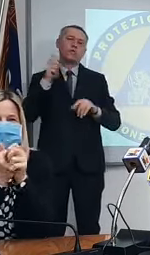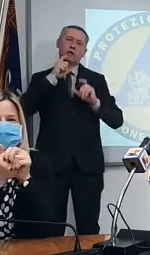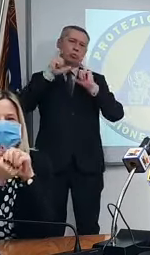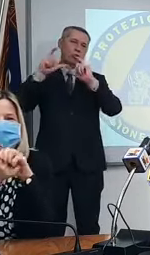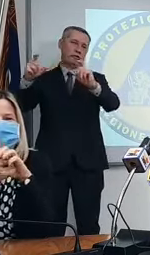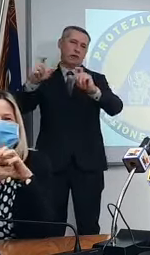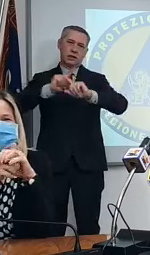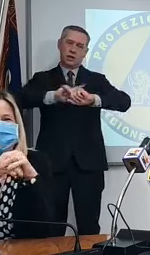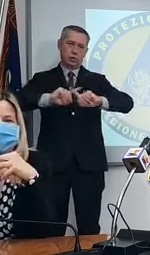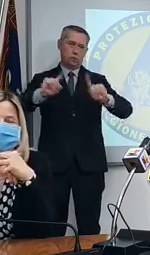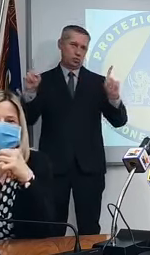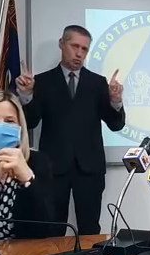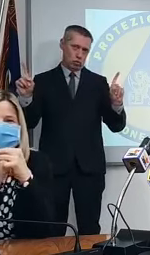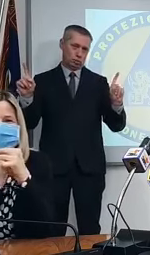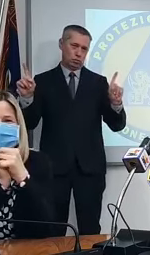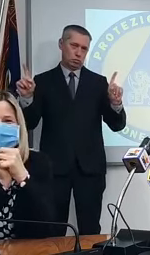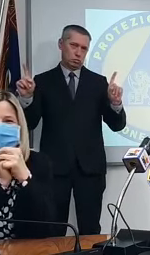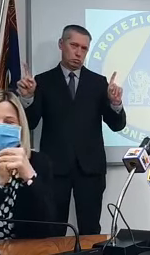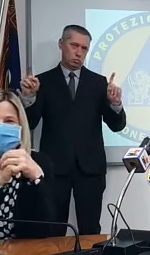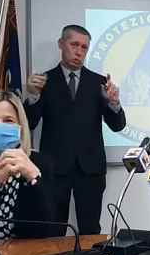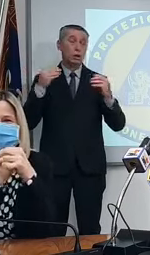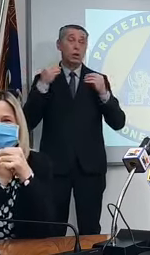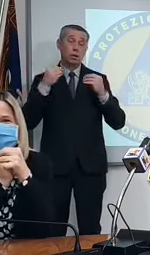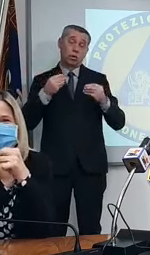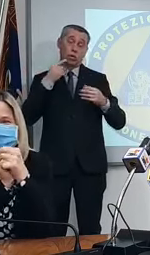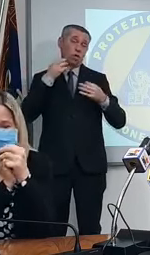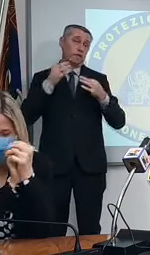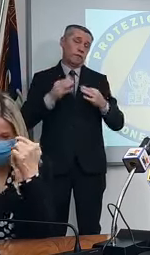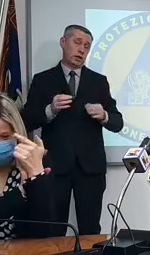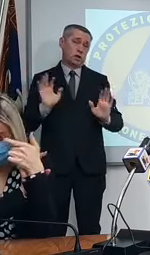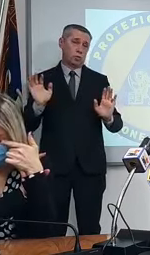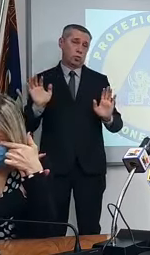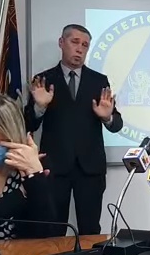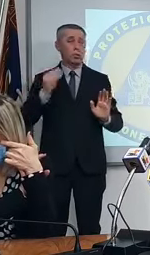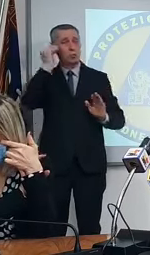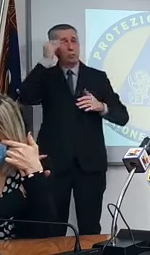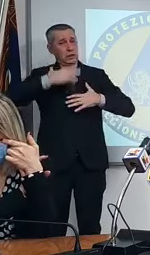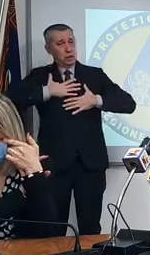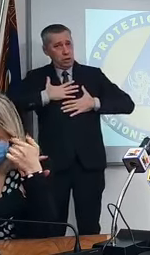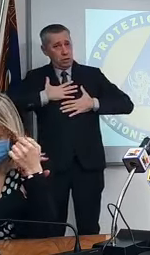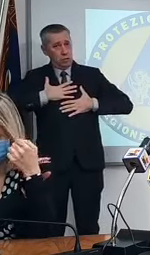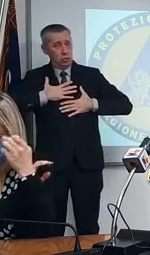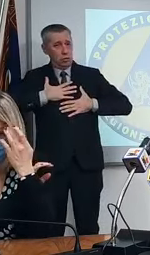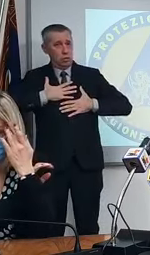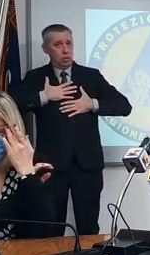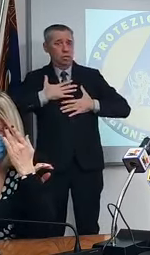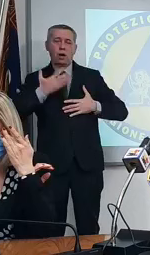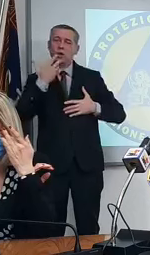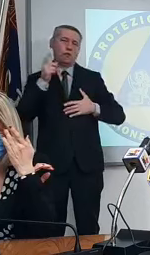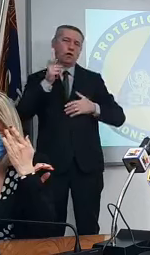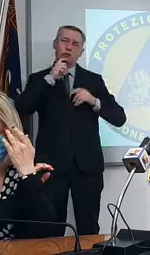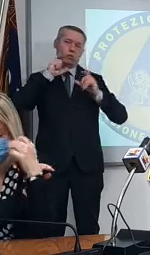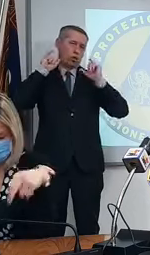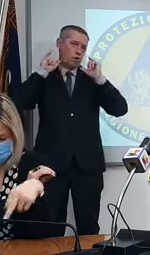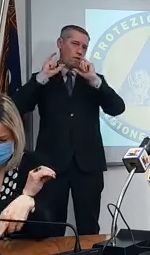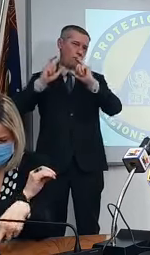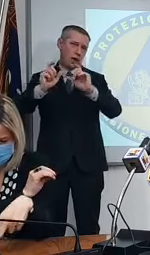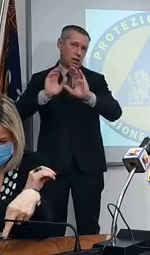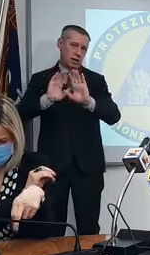nessuno però confermo insomma ho detto quello che penso e che è quello che pensiamo tutti ma non volevo assolutamente